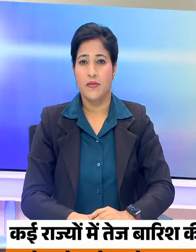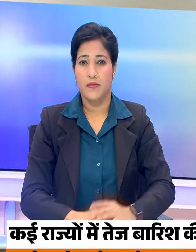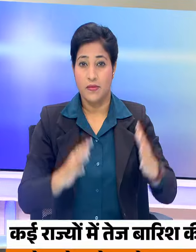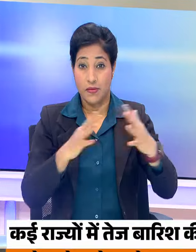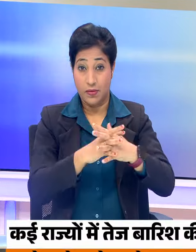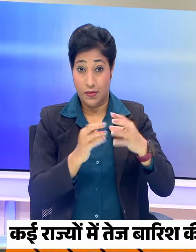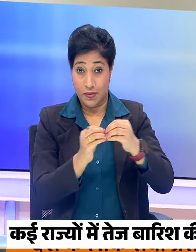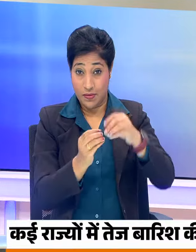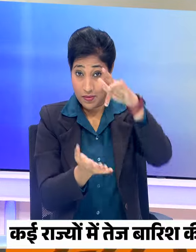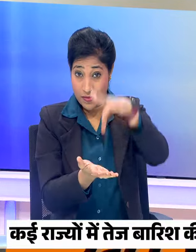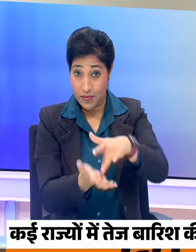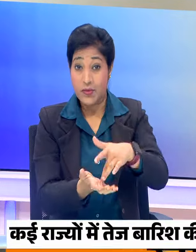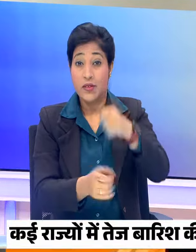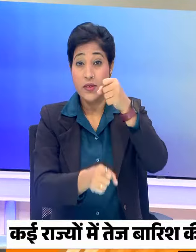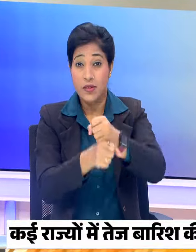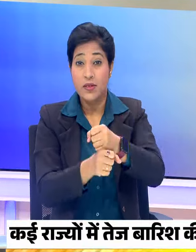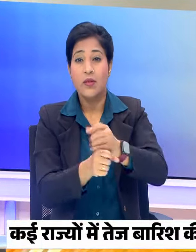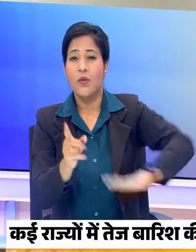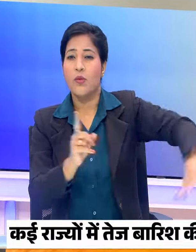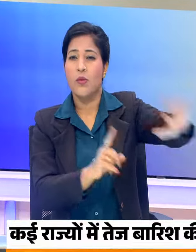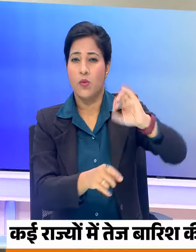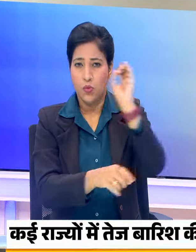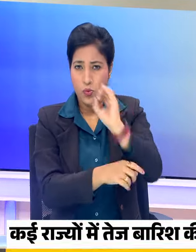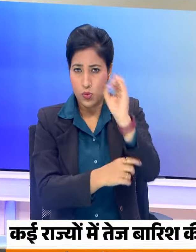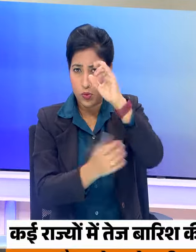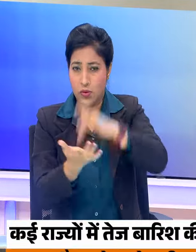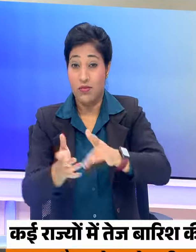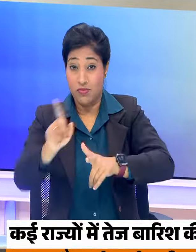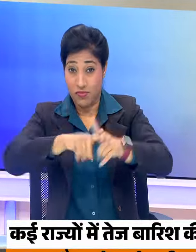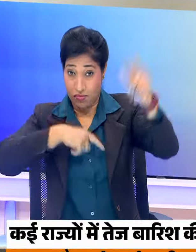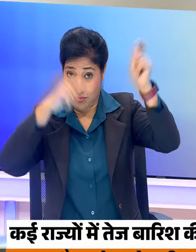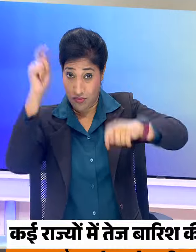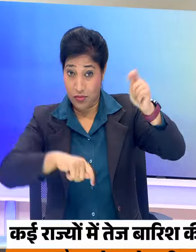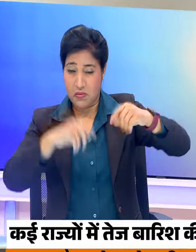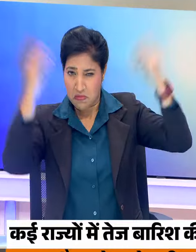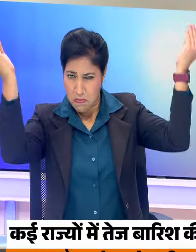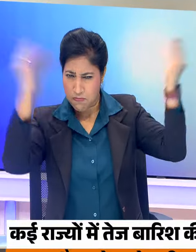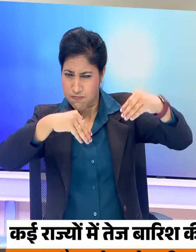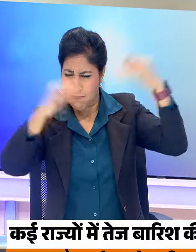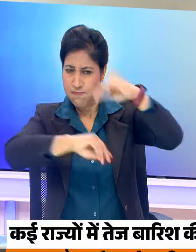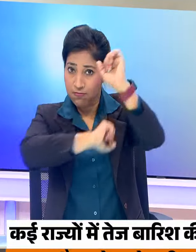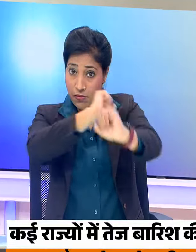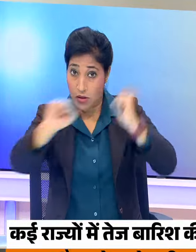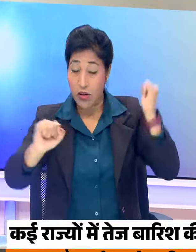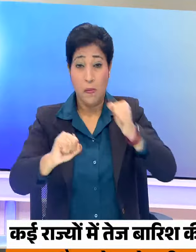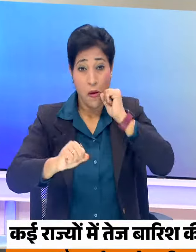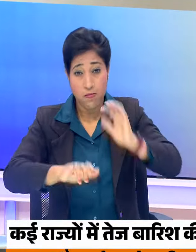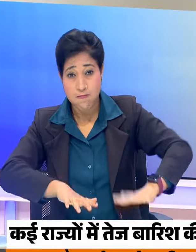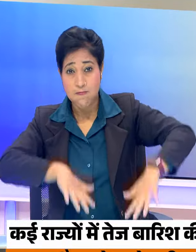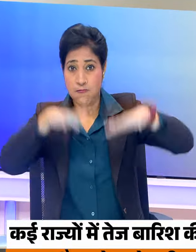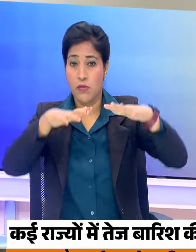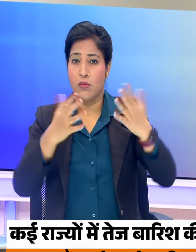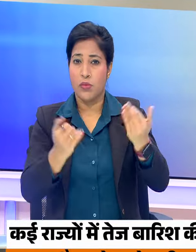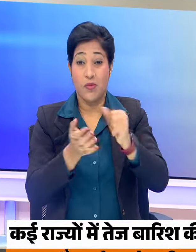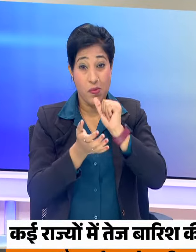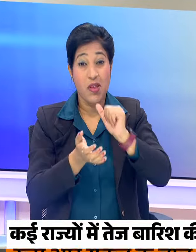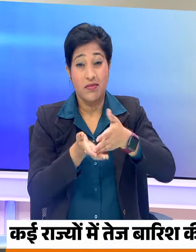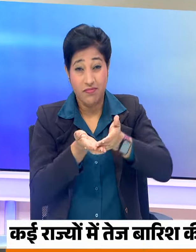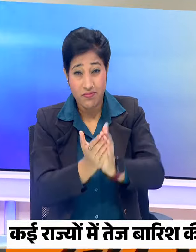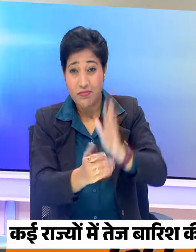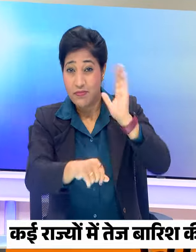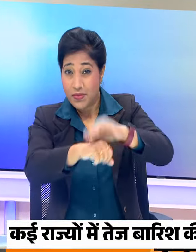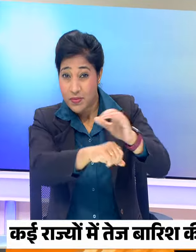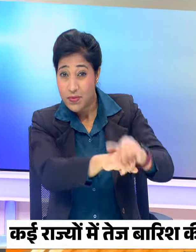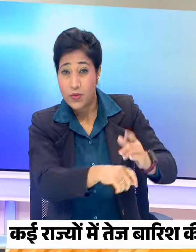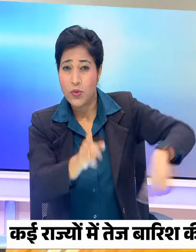बश्चि मंगाल के गांगे शेत्र ओडिशा और जारकन में तेज बारिश और बाहर के खत्रे की संभाफना मच्छवारों को समुद्र में ना जानी की